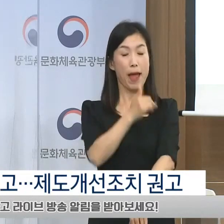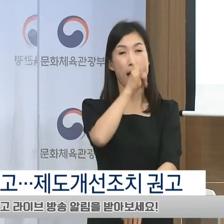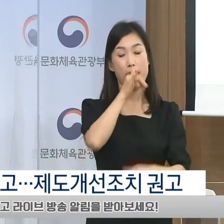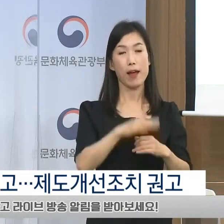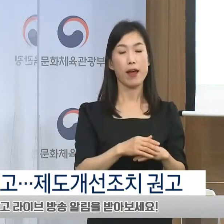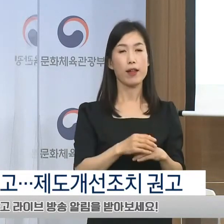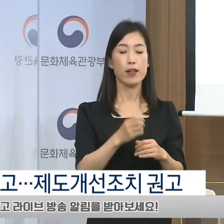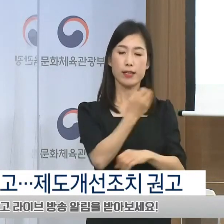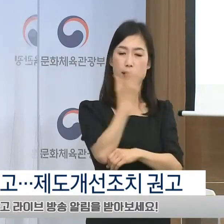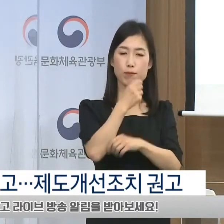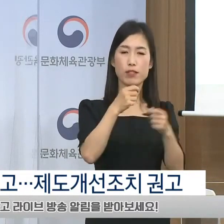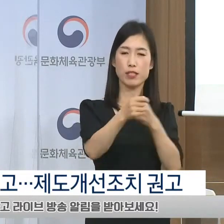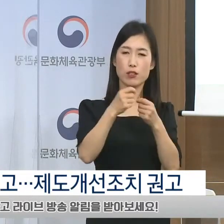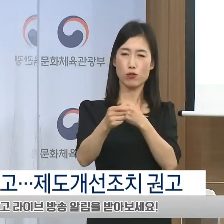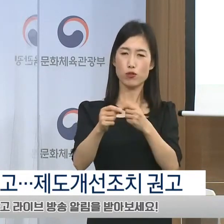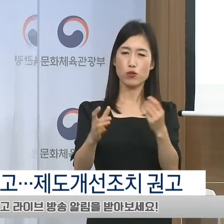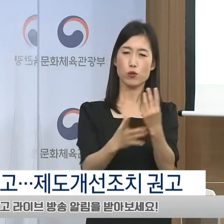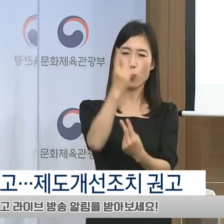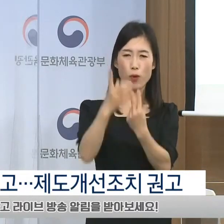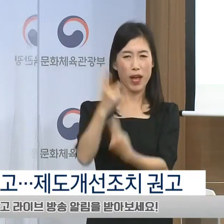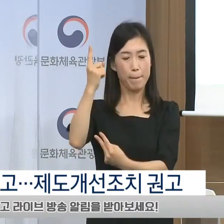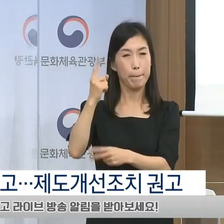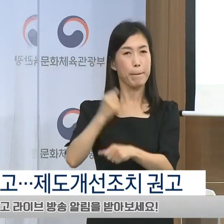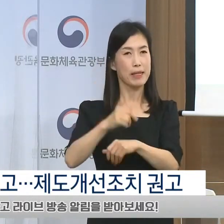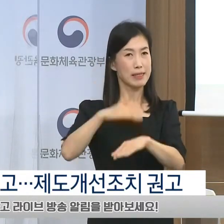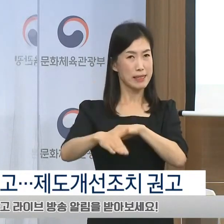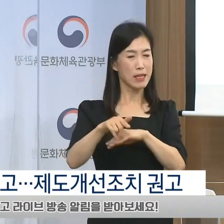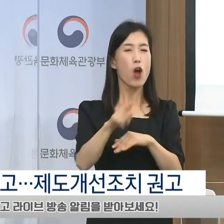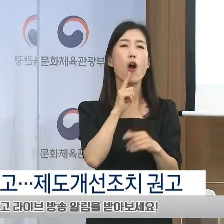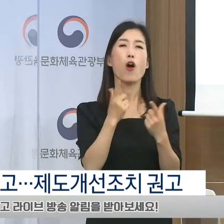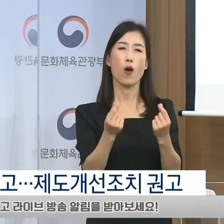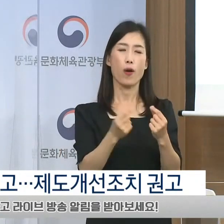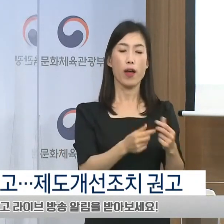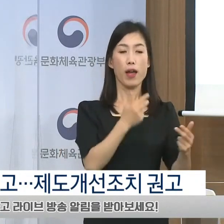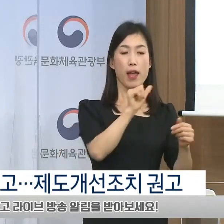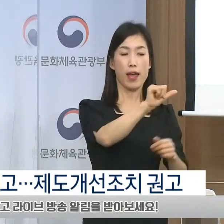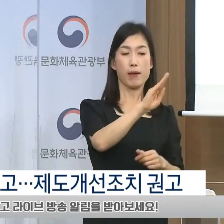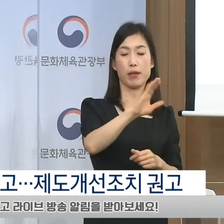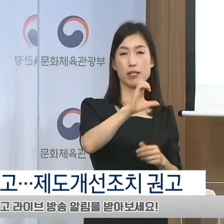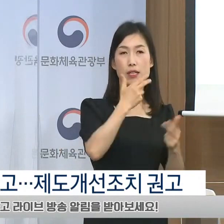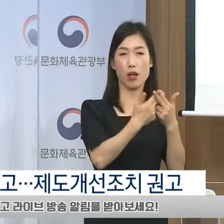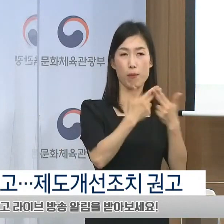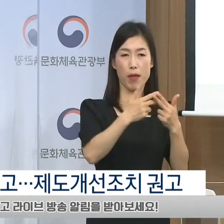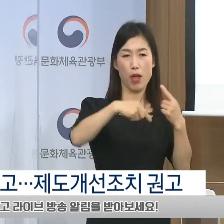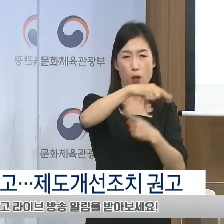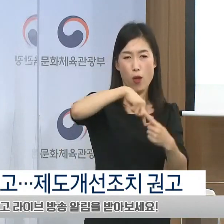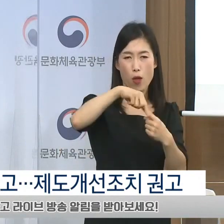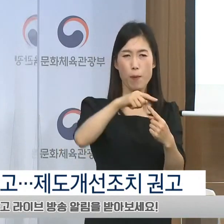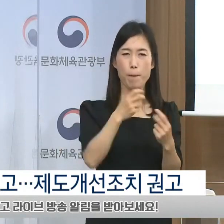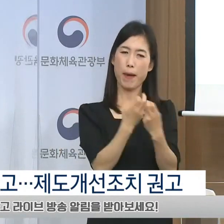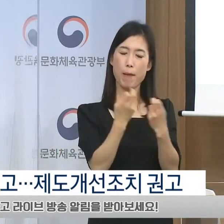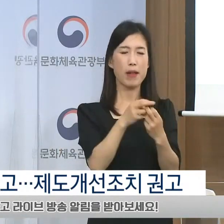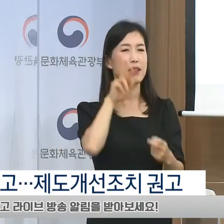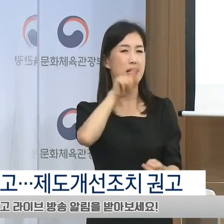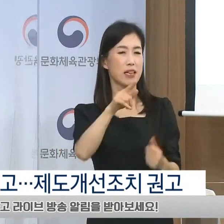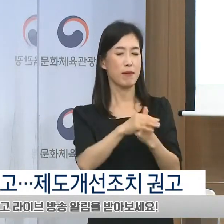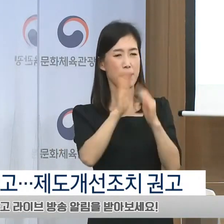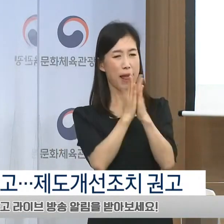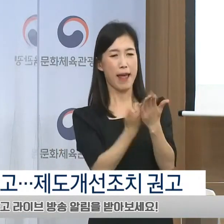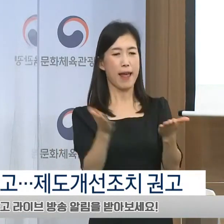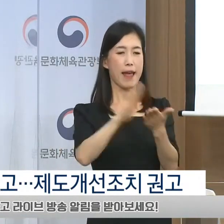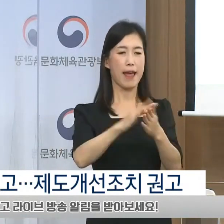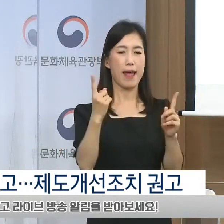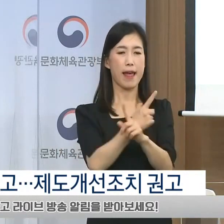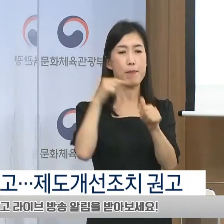지국중심 통합공사 방식 등 협회의 공사 방식을 근본적으로 개선하라는 문체부